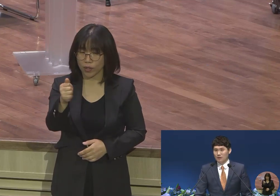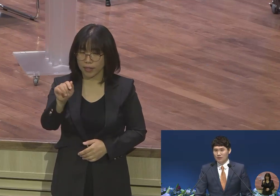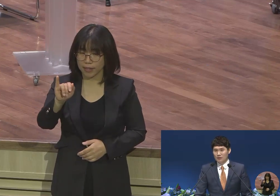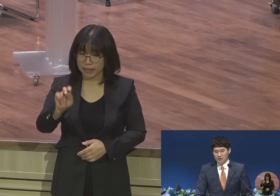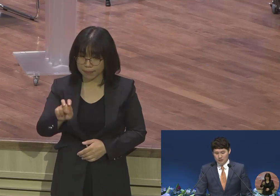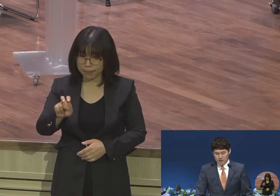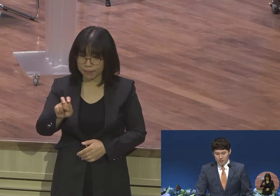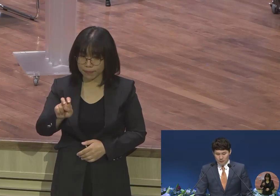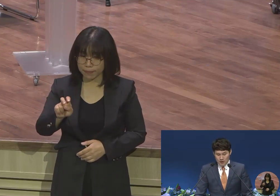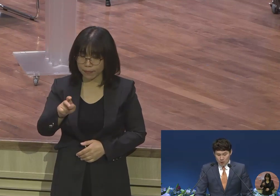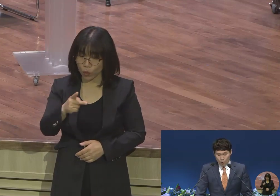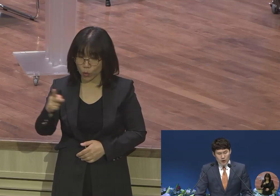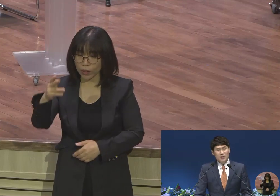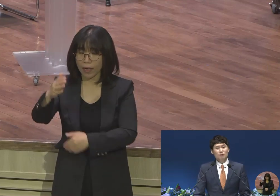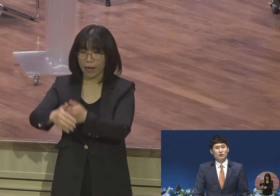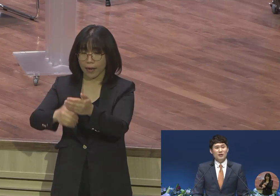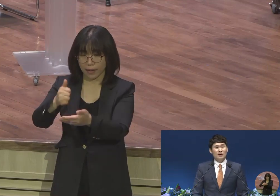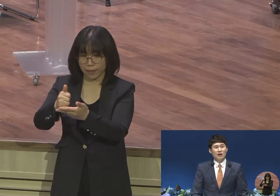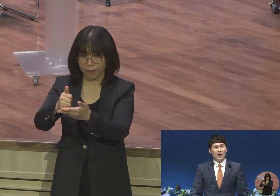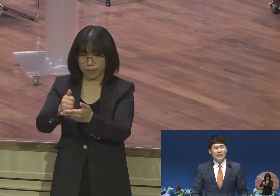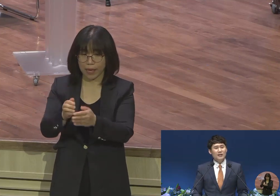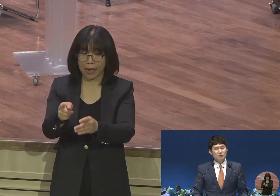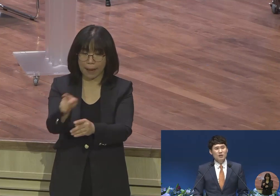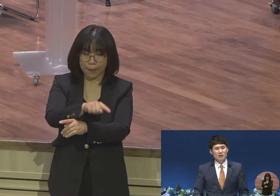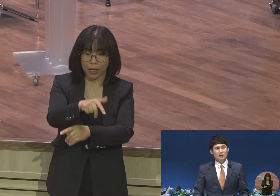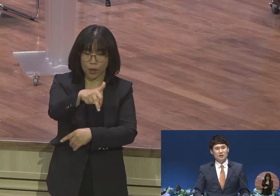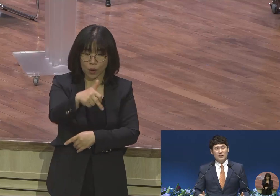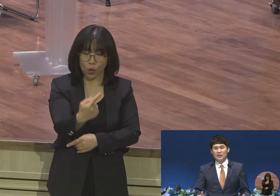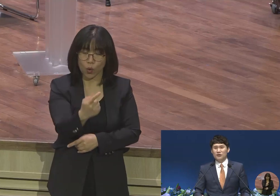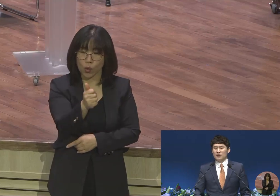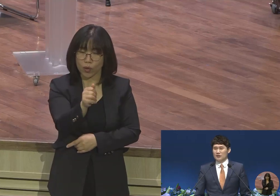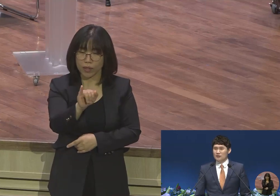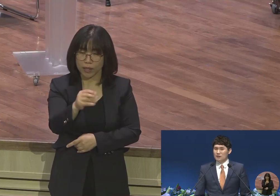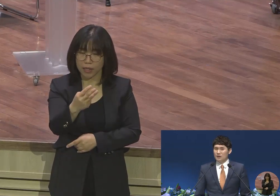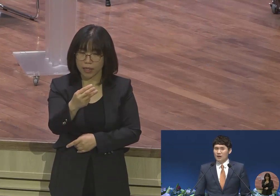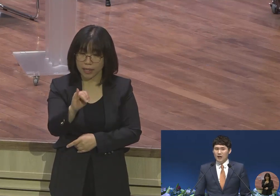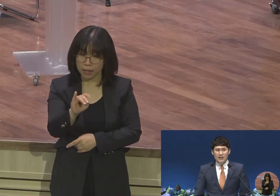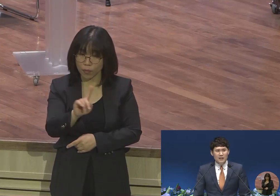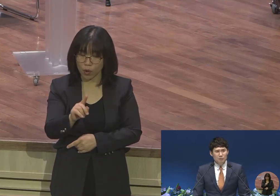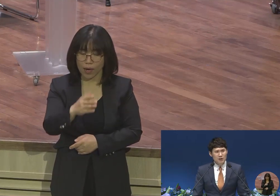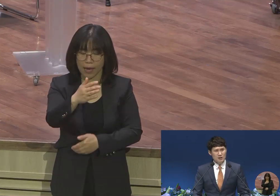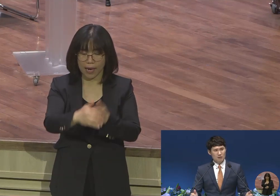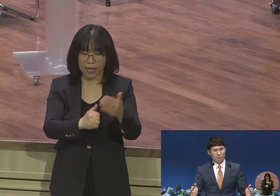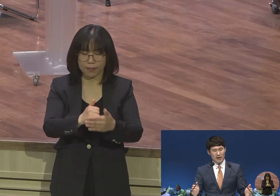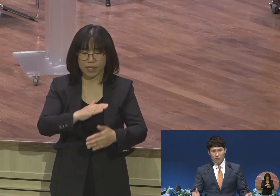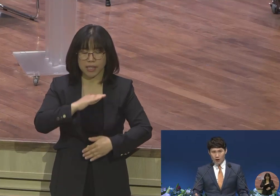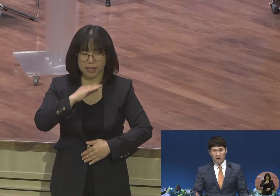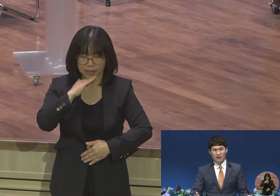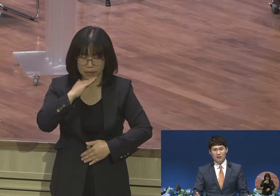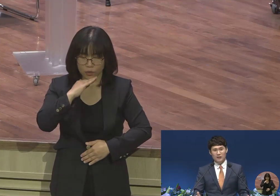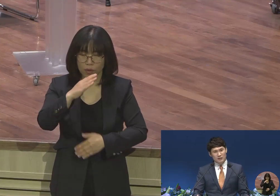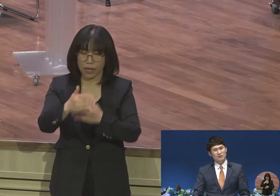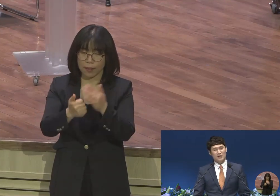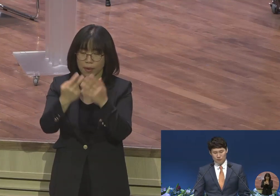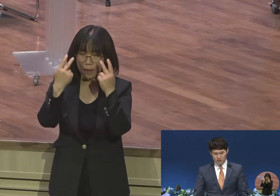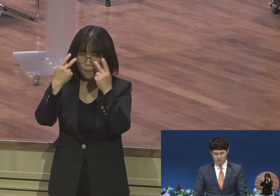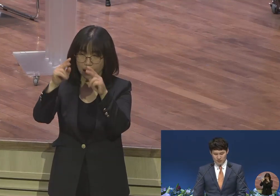그럼 호힐리는 뭐냐 하나님을 기다려라 하나님을 바라보라 이 뜻을 가지고 있습니다